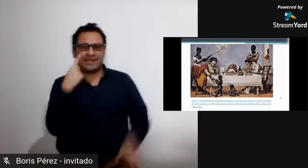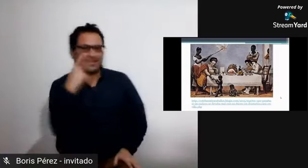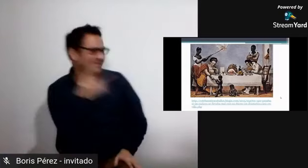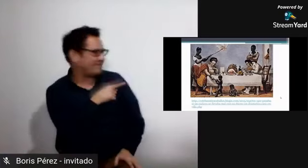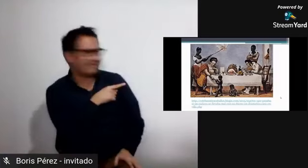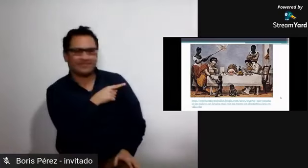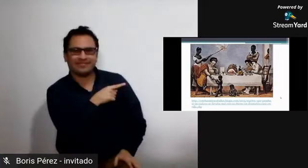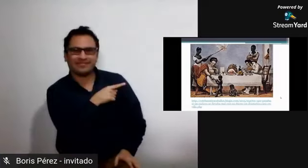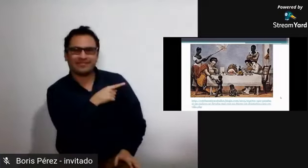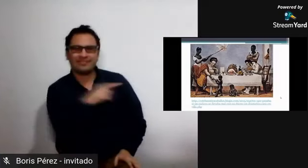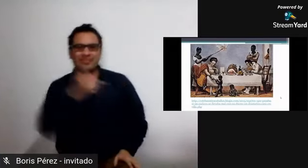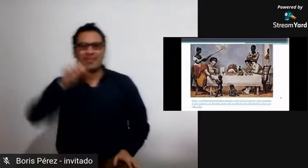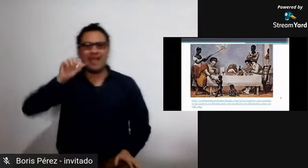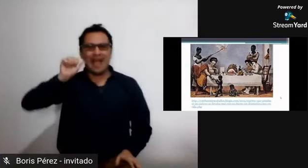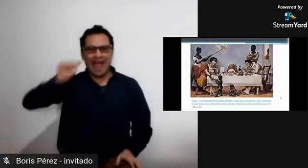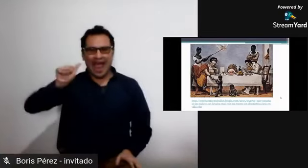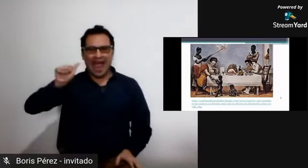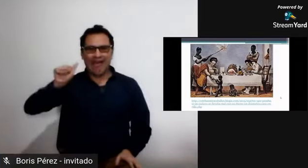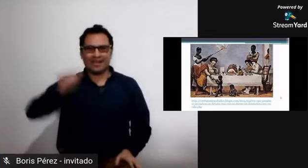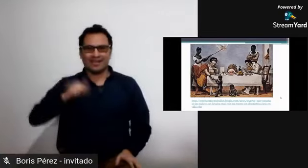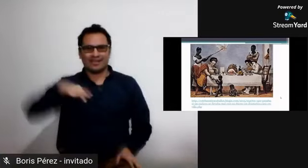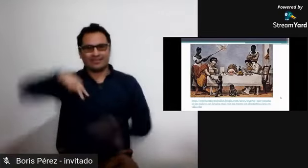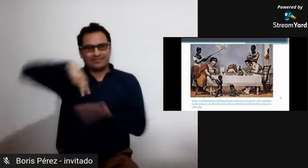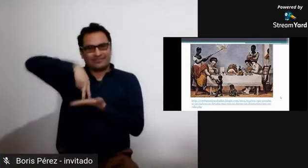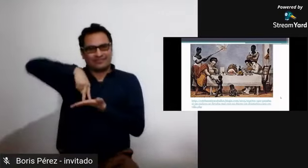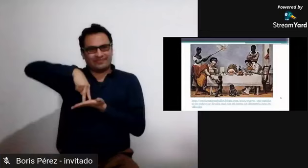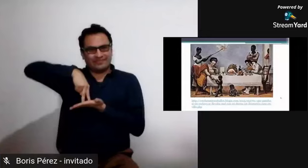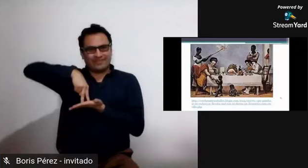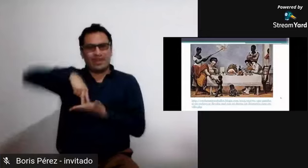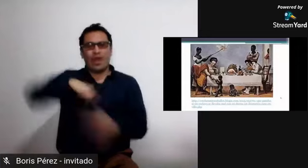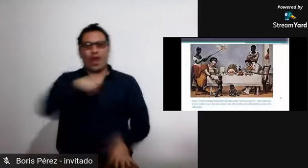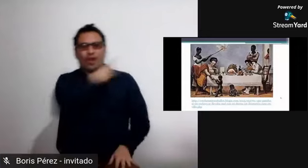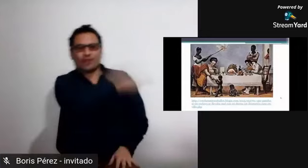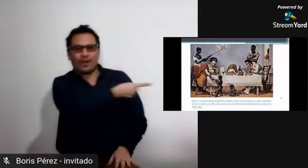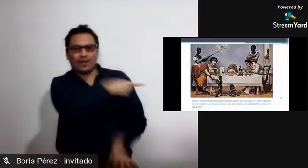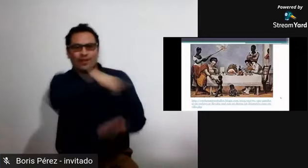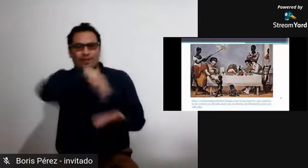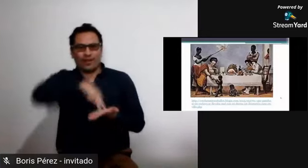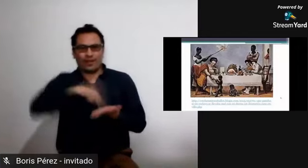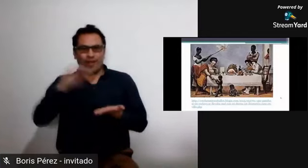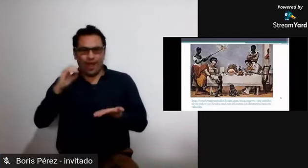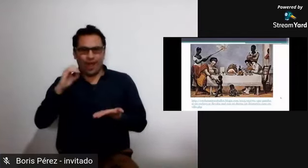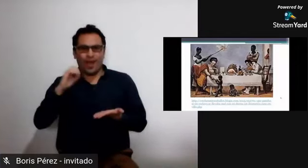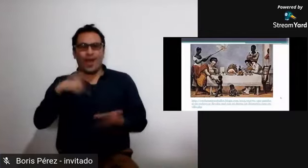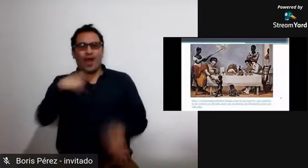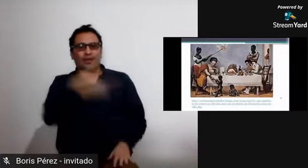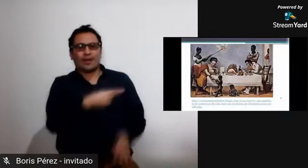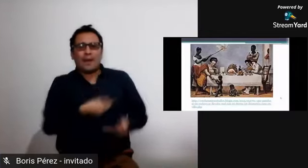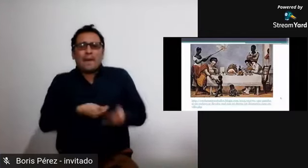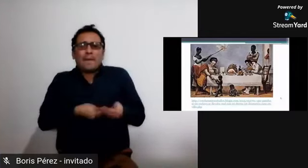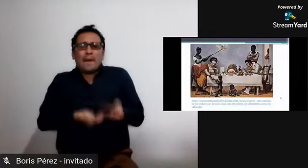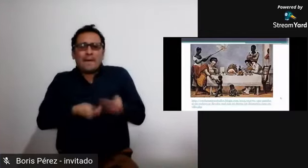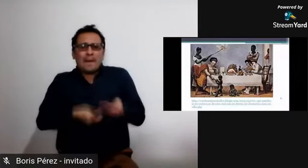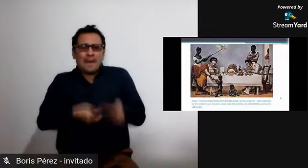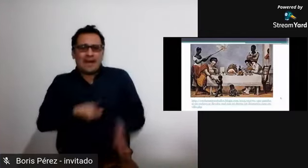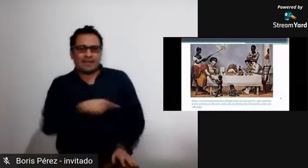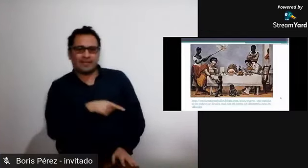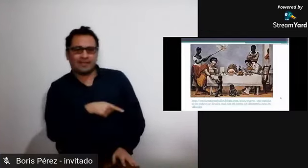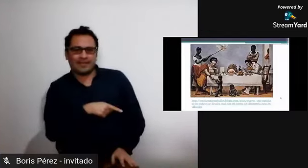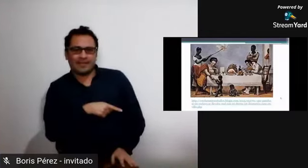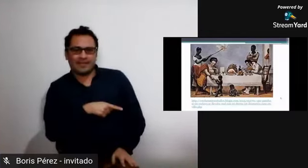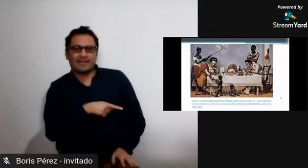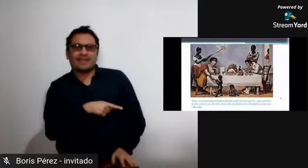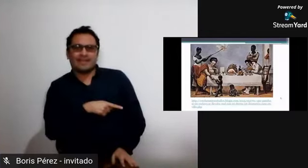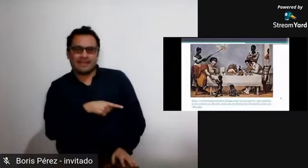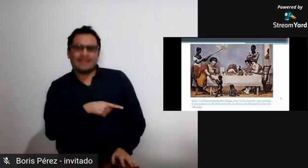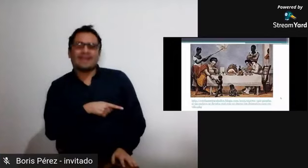amamantar a estos niños y servían en las labores del hogar si vemos si vemos a una mujer parada